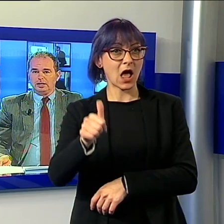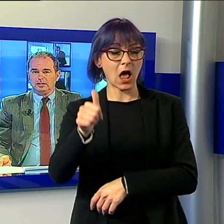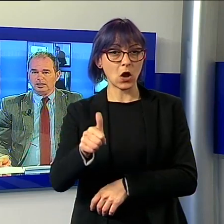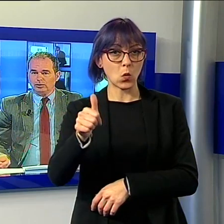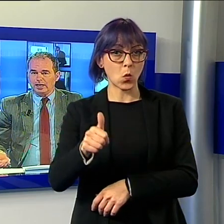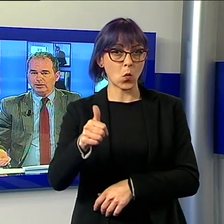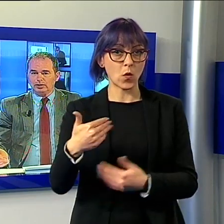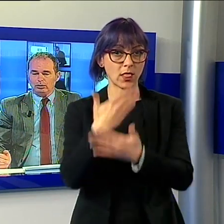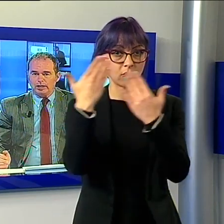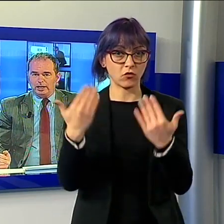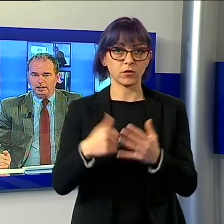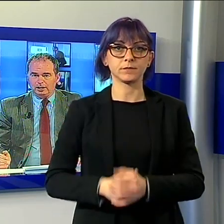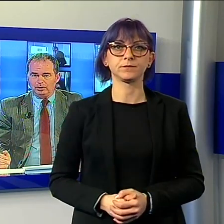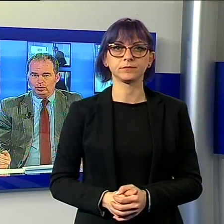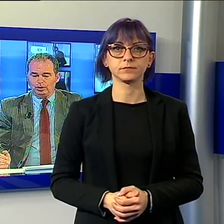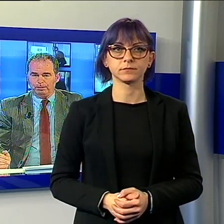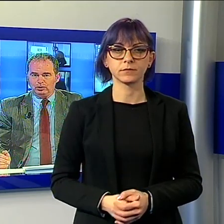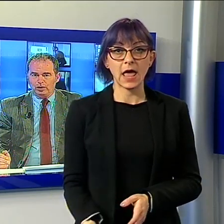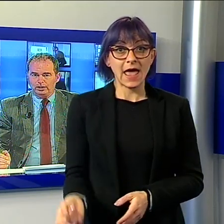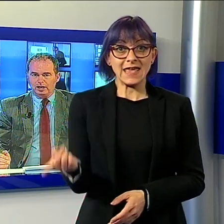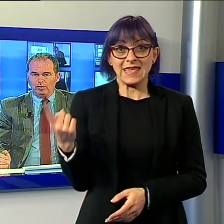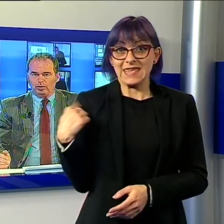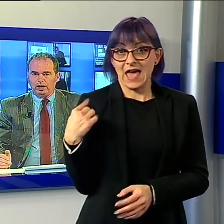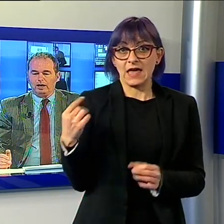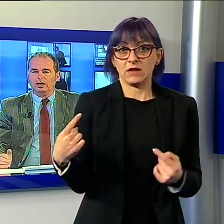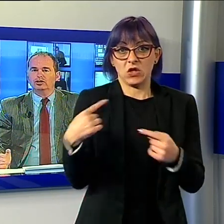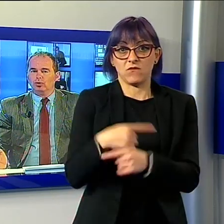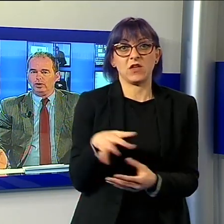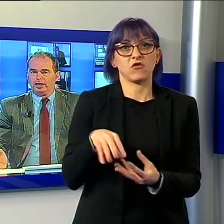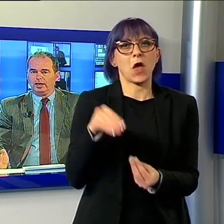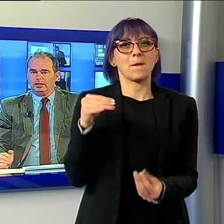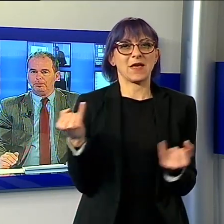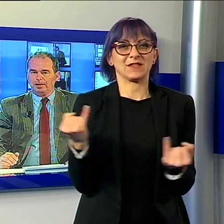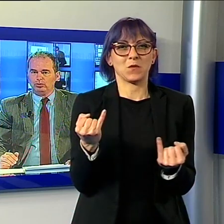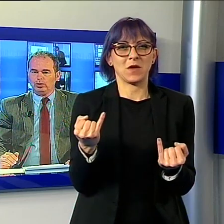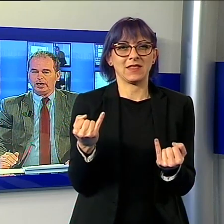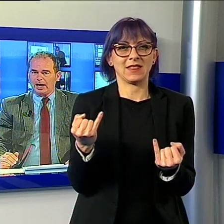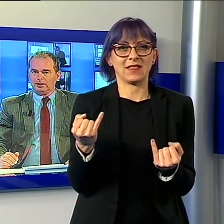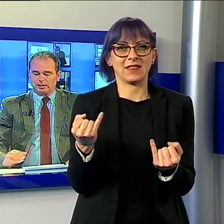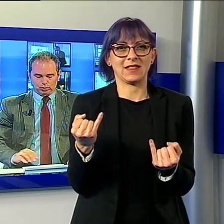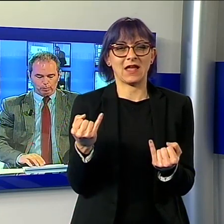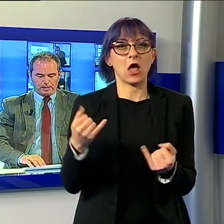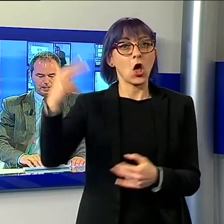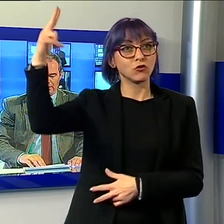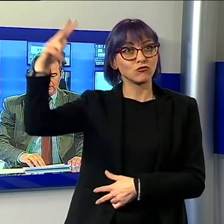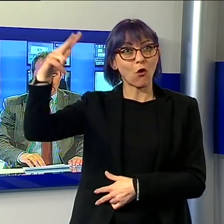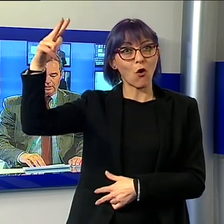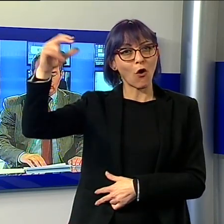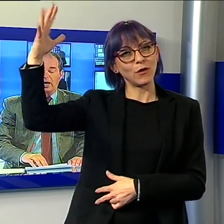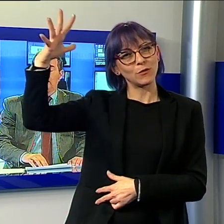Era soltanto ieri il giorno di Pasquetta con il sole e temperature alte sopra la media stagionale.